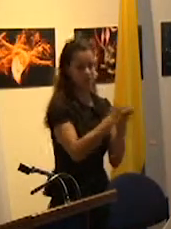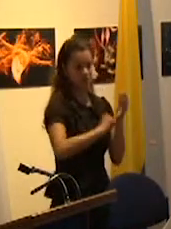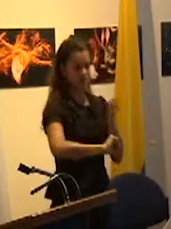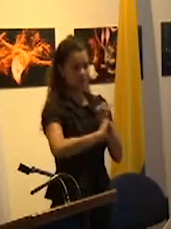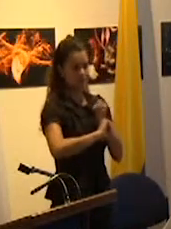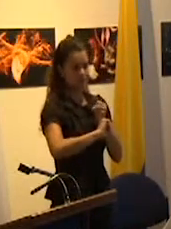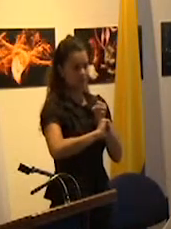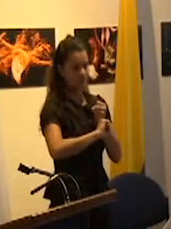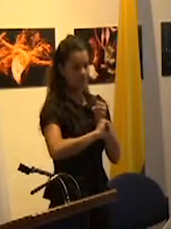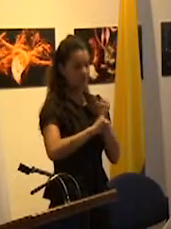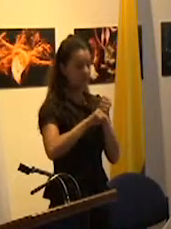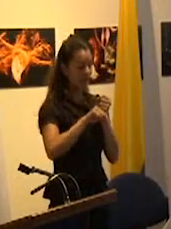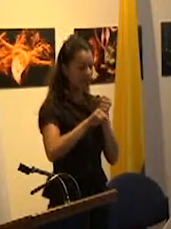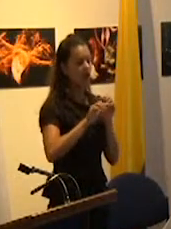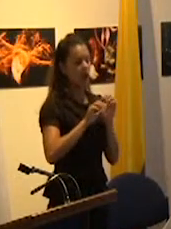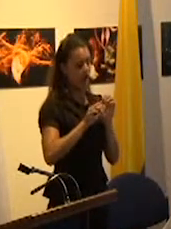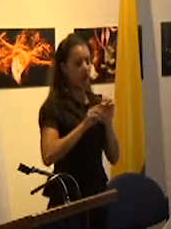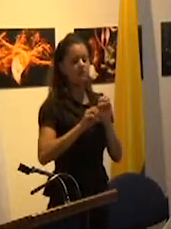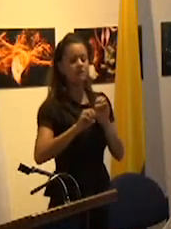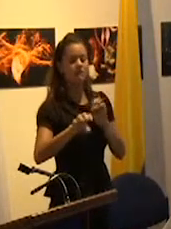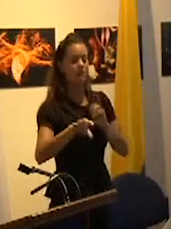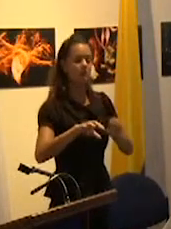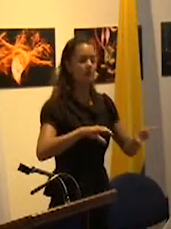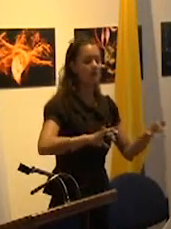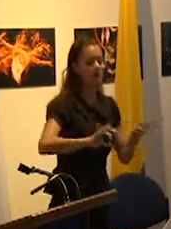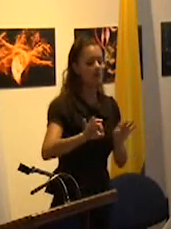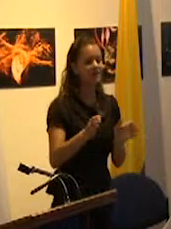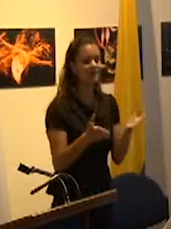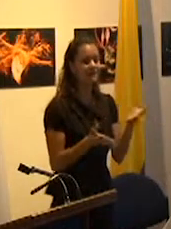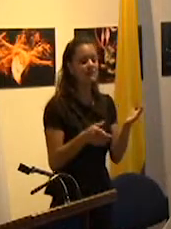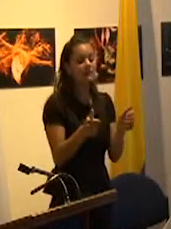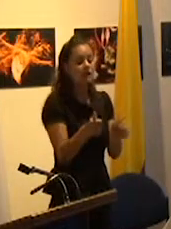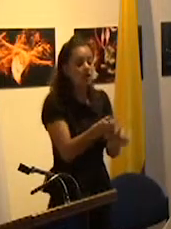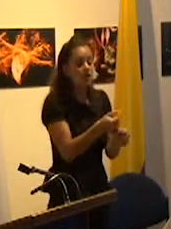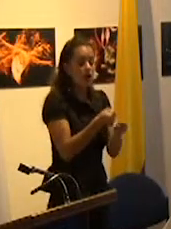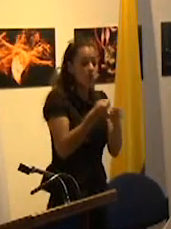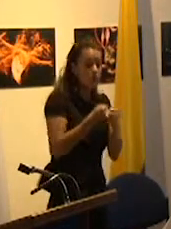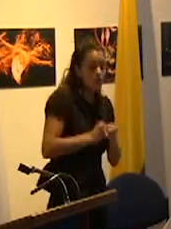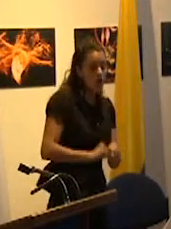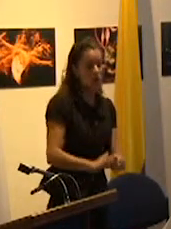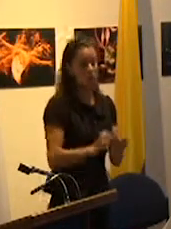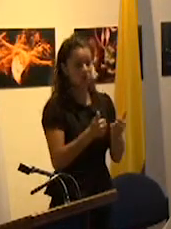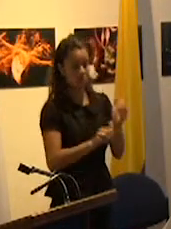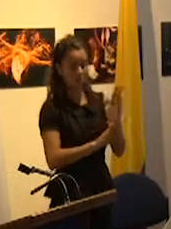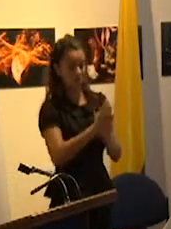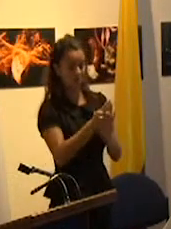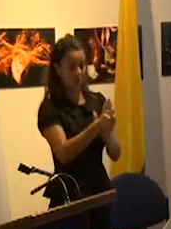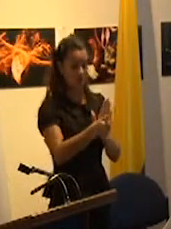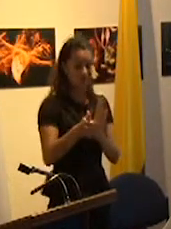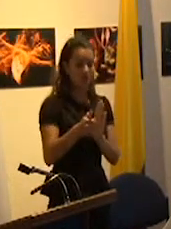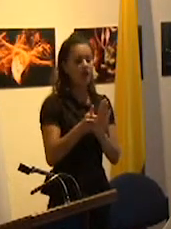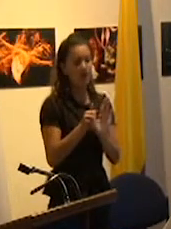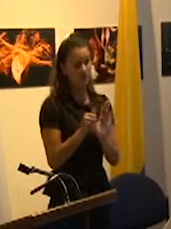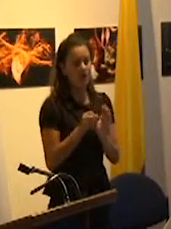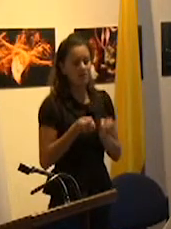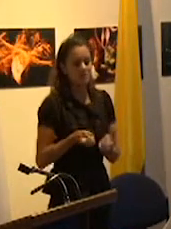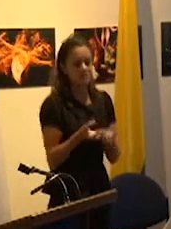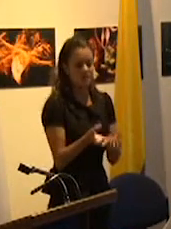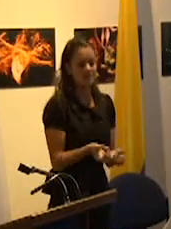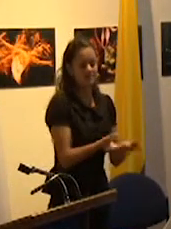redistribuye en función del esfuerzo y del mérito las posiciones y funciones sociales desde